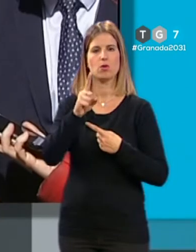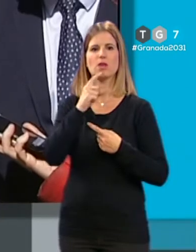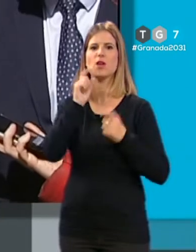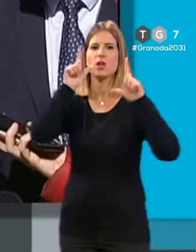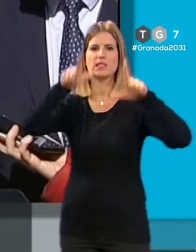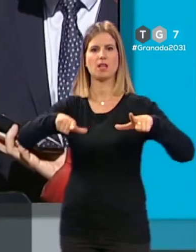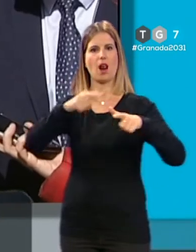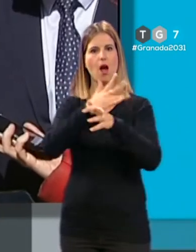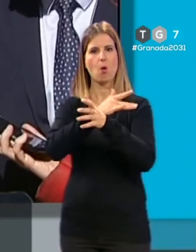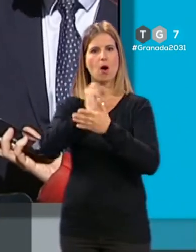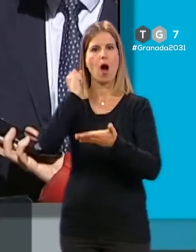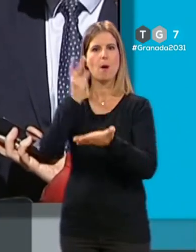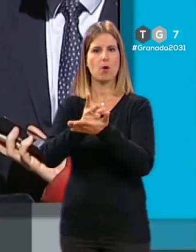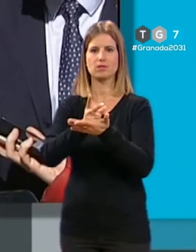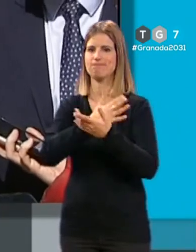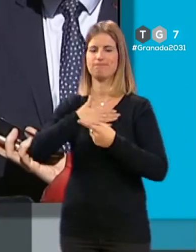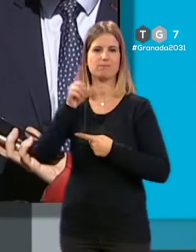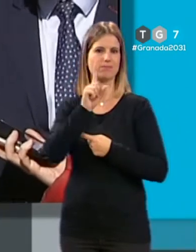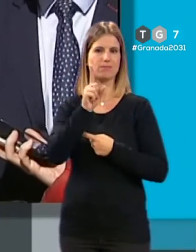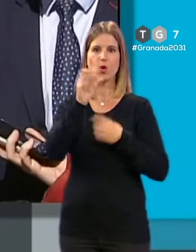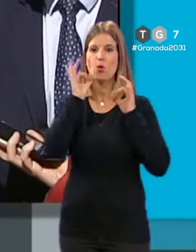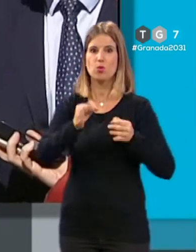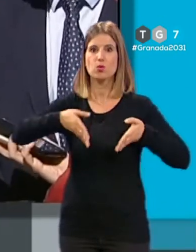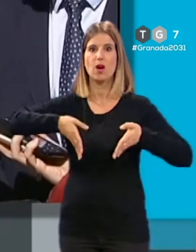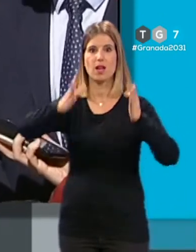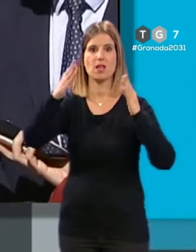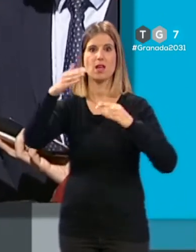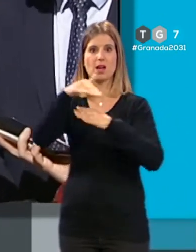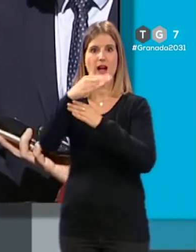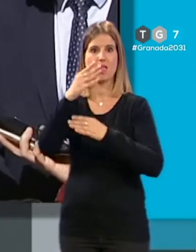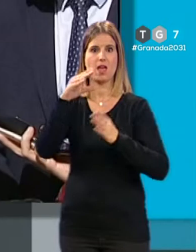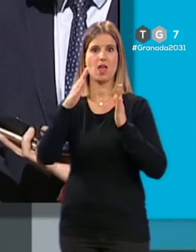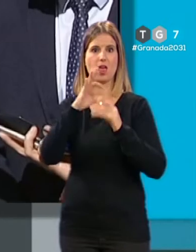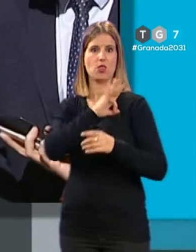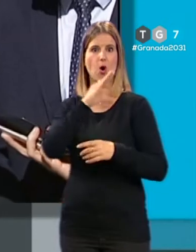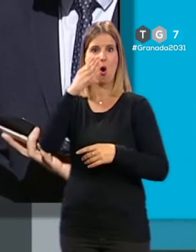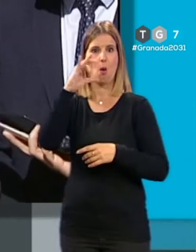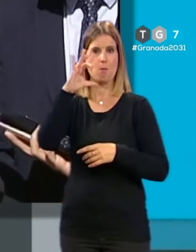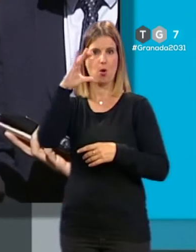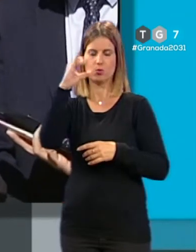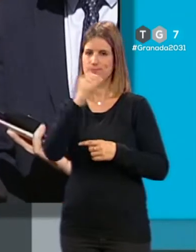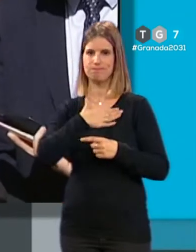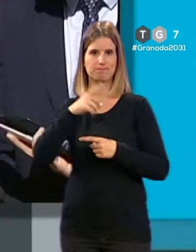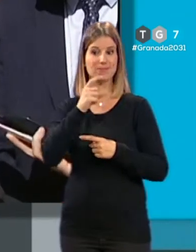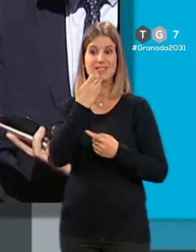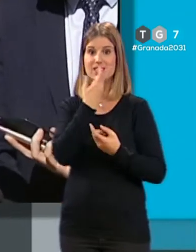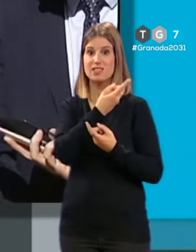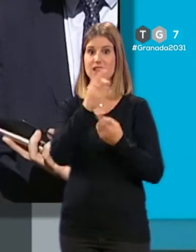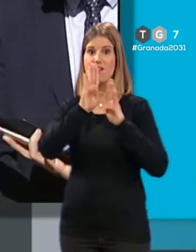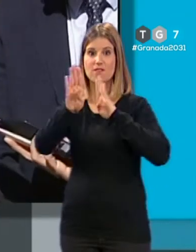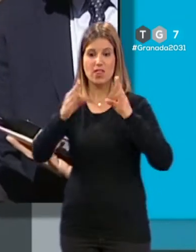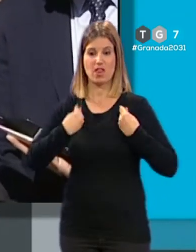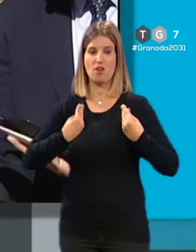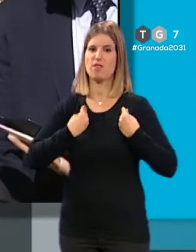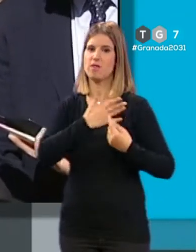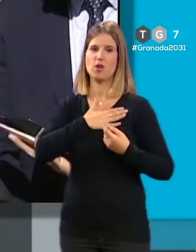de juego y apuestas precisamente ahí en Don Bosco. Hombre, y si todos los vecinos de alrededor no queremos la casa de apuestas,